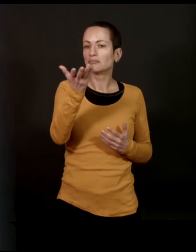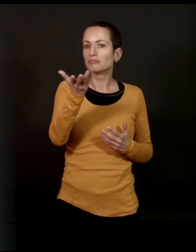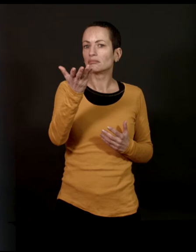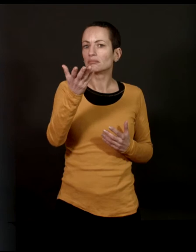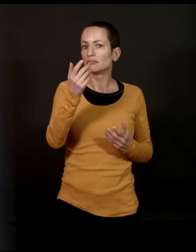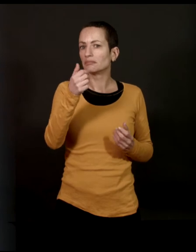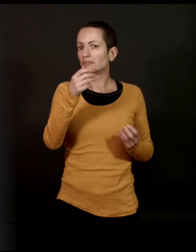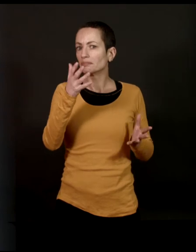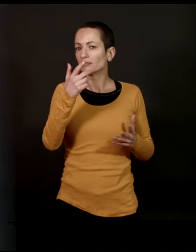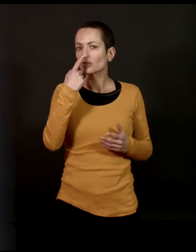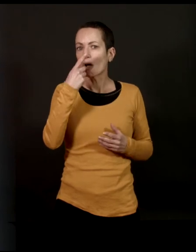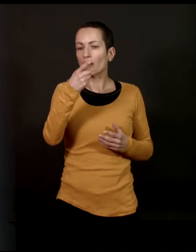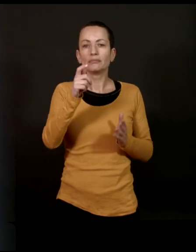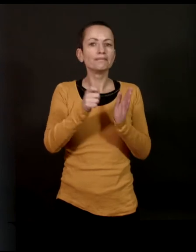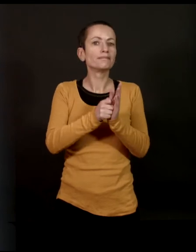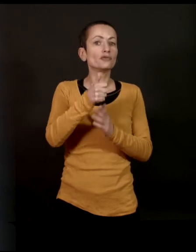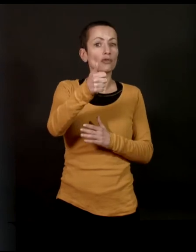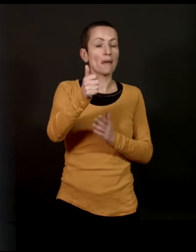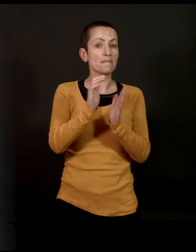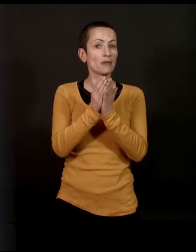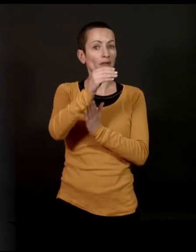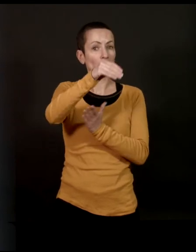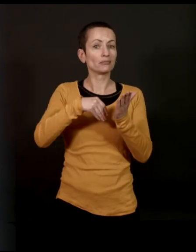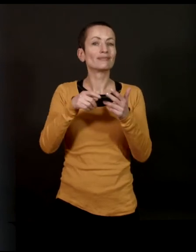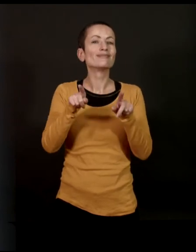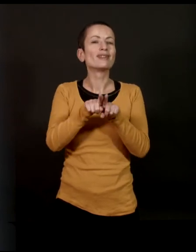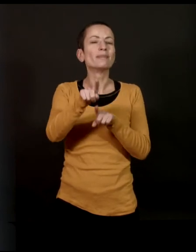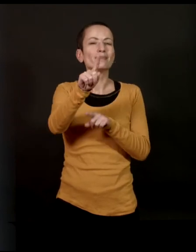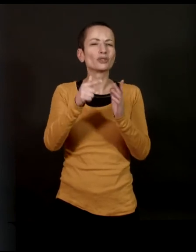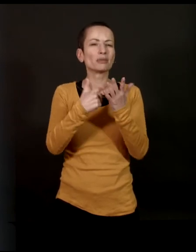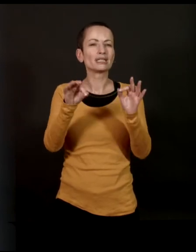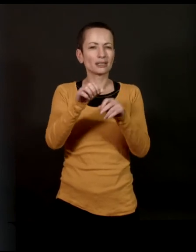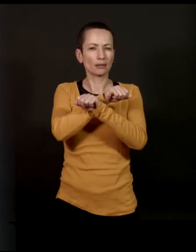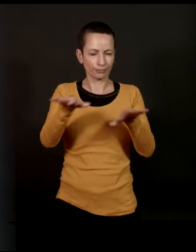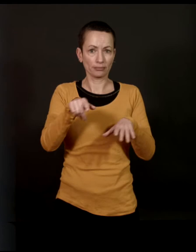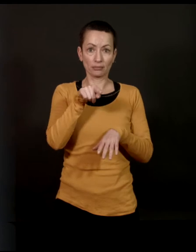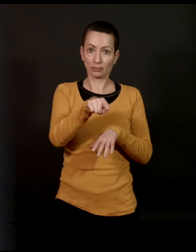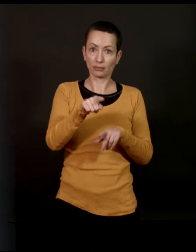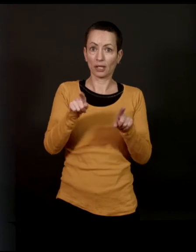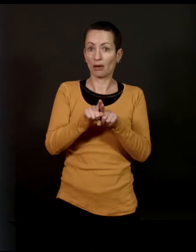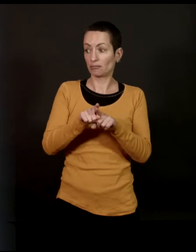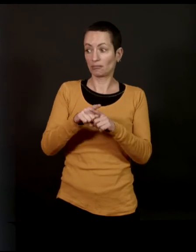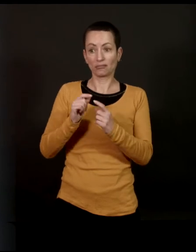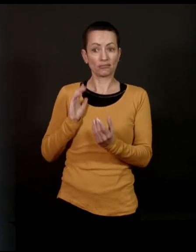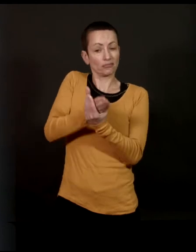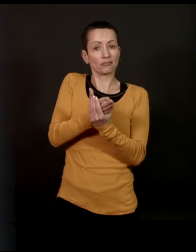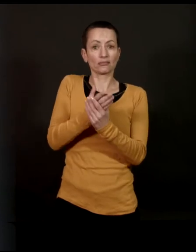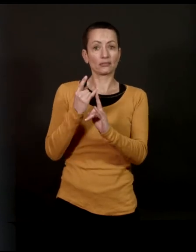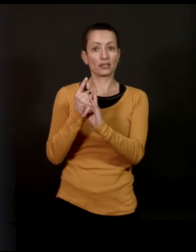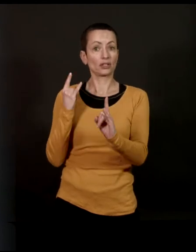ne considérez pas que quand vous écrivez un livre comme Le Quai de Westriam, par exemple, c'est aussi un acte d'historienne du temps présent, on